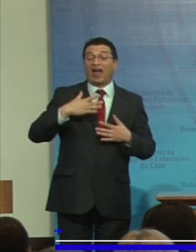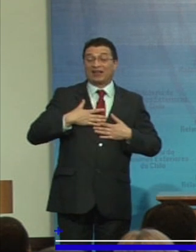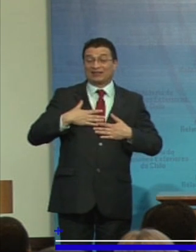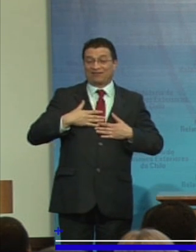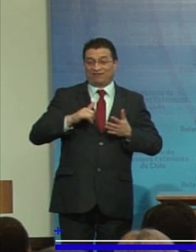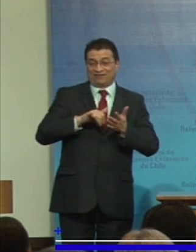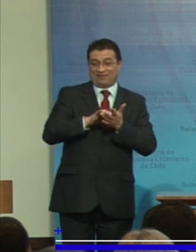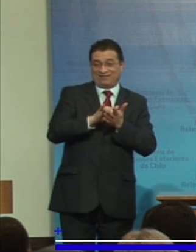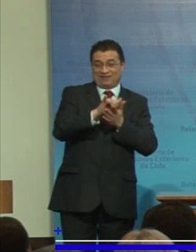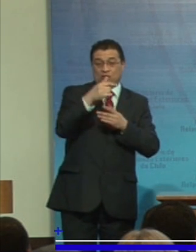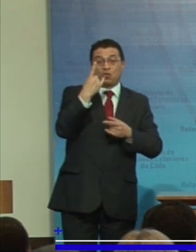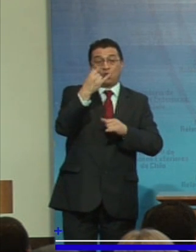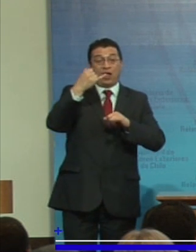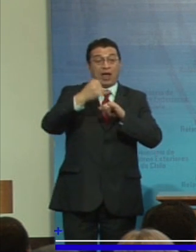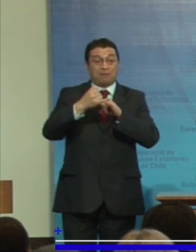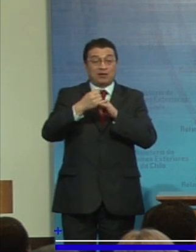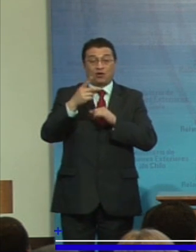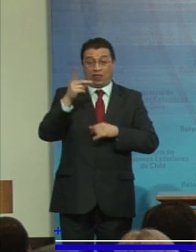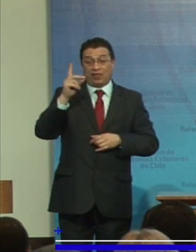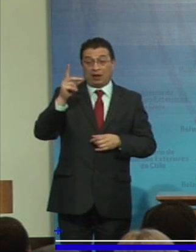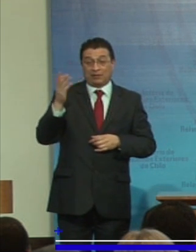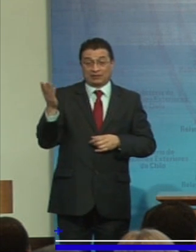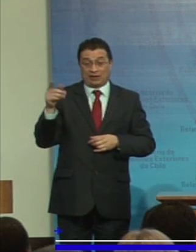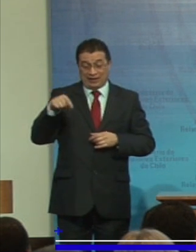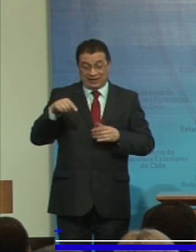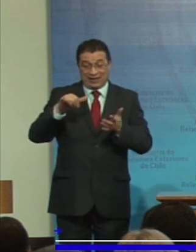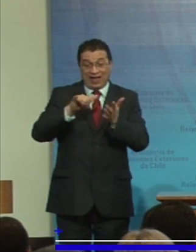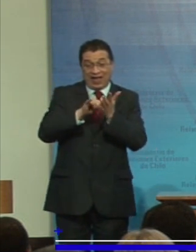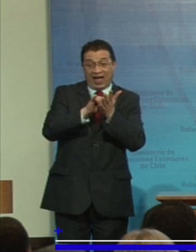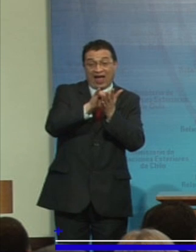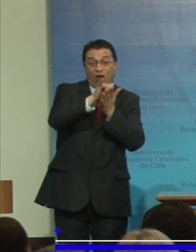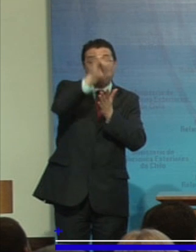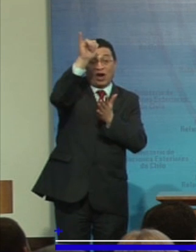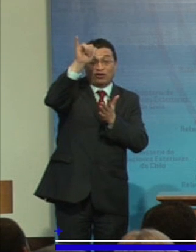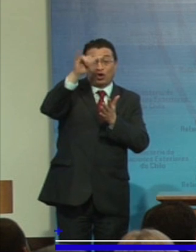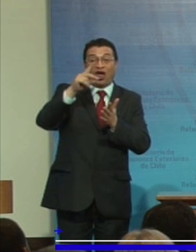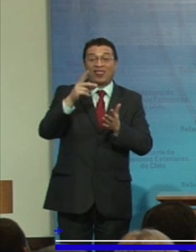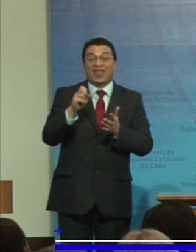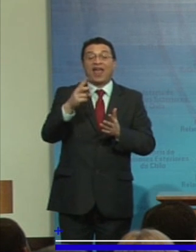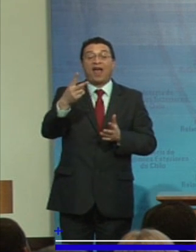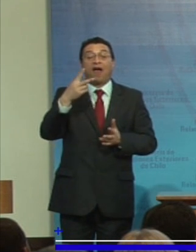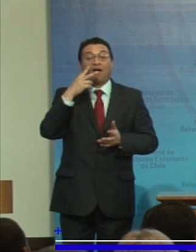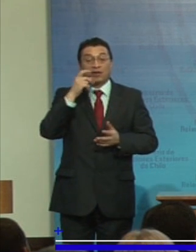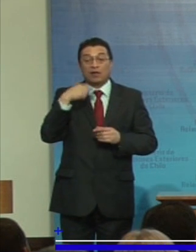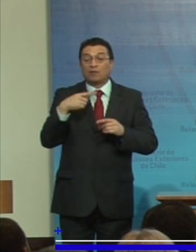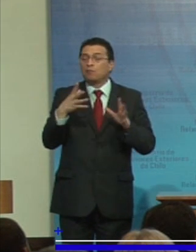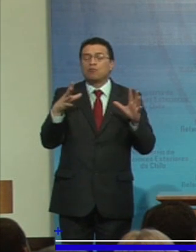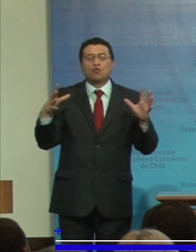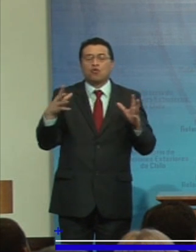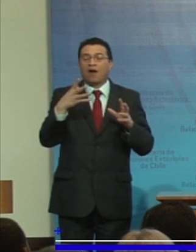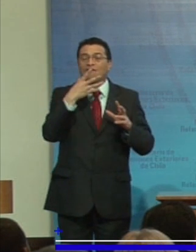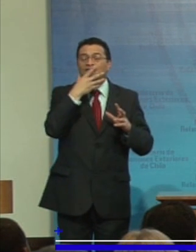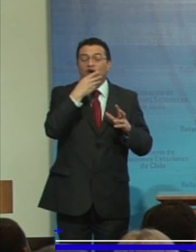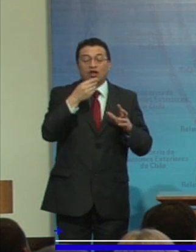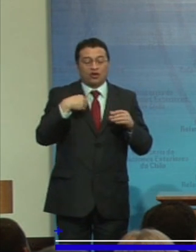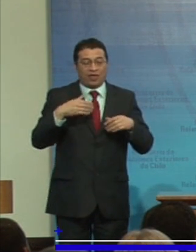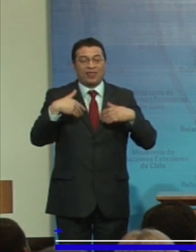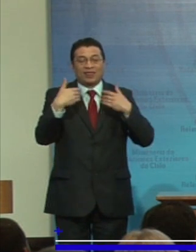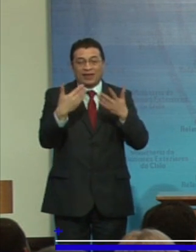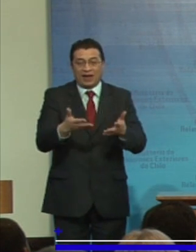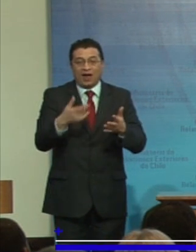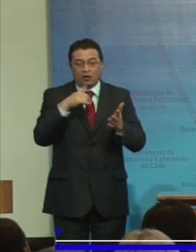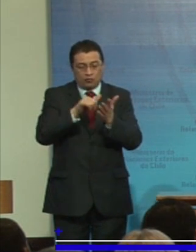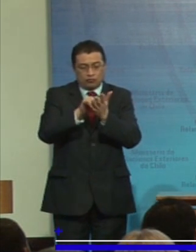amigo con discapacidad en este aeropuerto de la vida va a ser muy bonito dejar estas